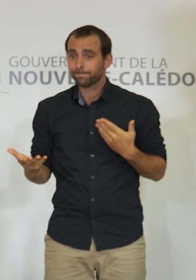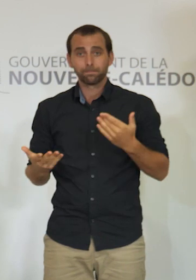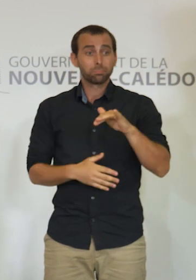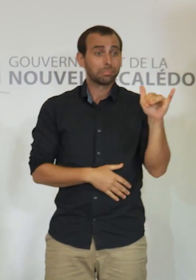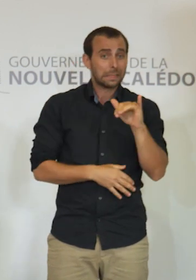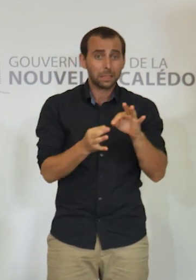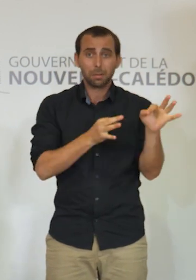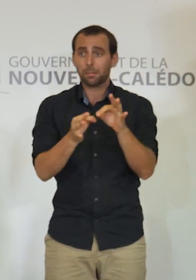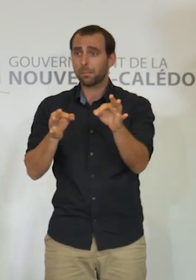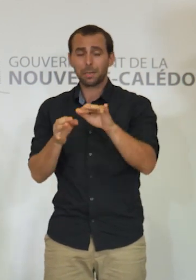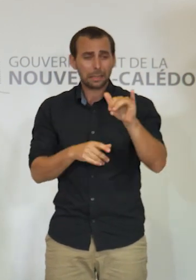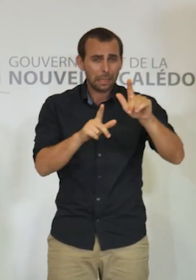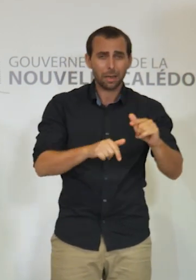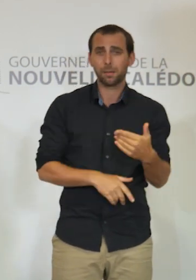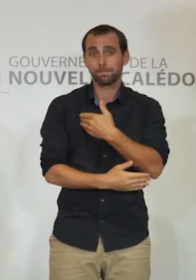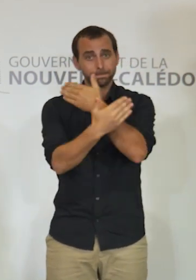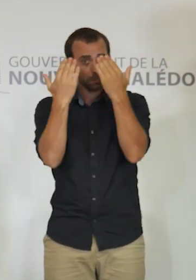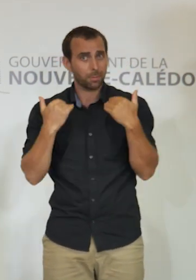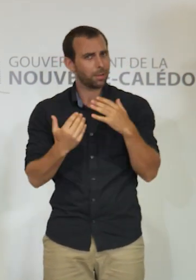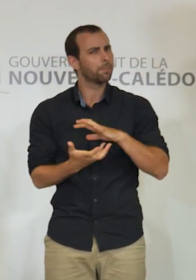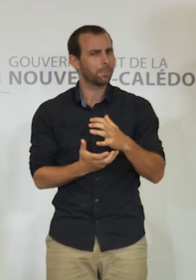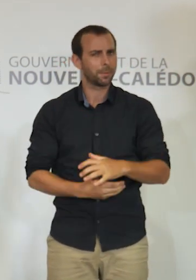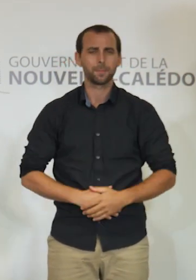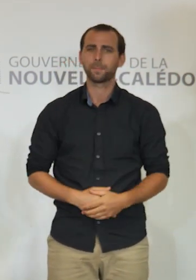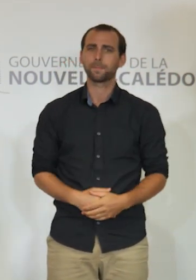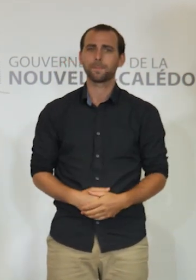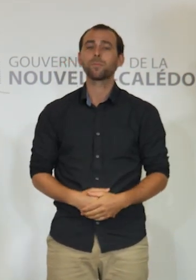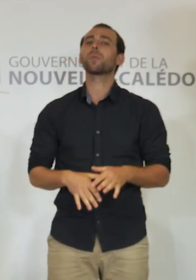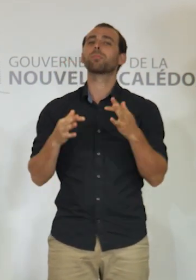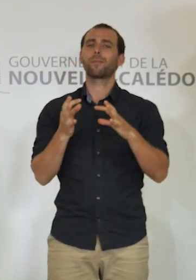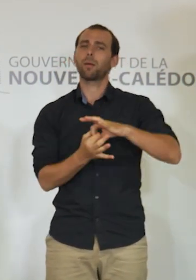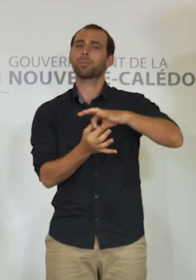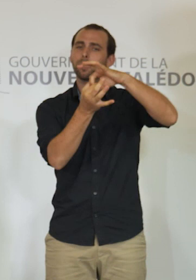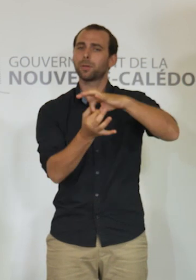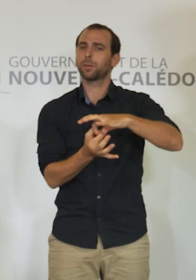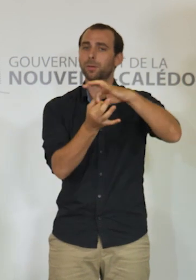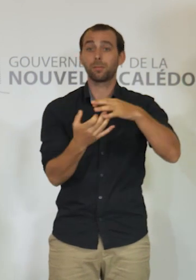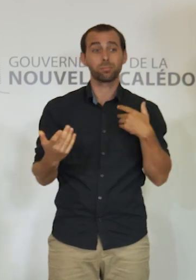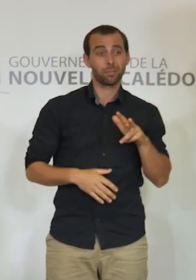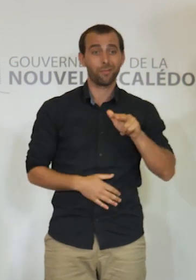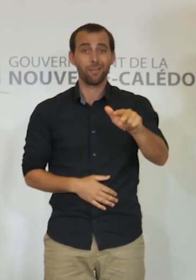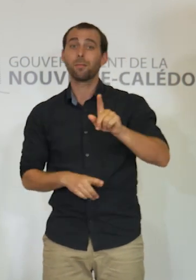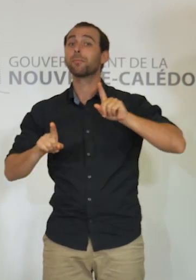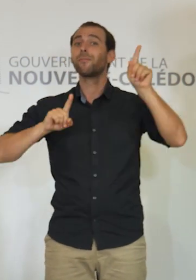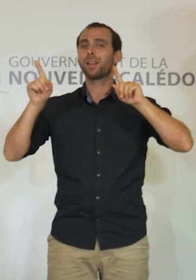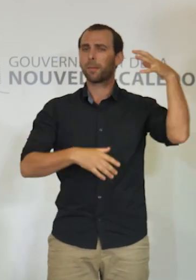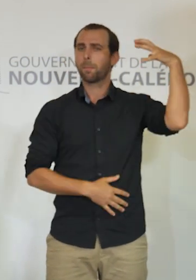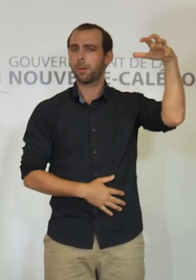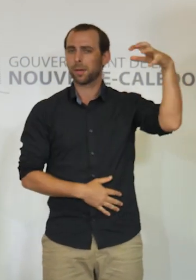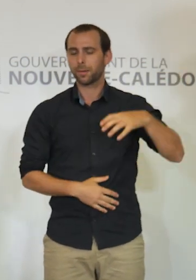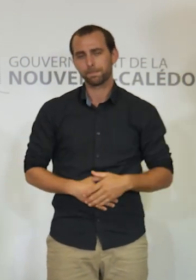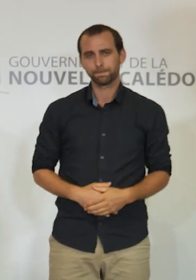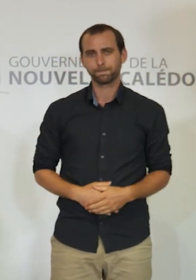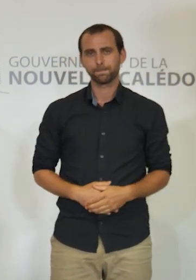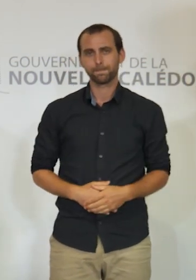S'agissant des cultes, en cette période de célébration majeure, et en particulier à l'approche des fêtes de Pâques, la